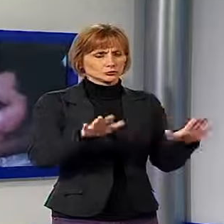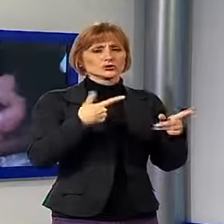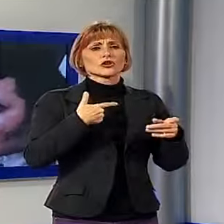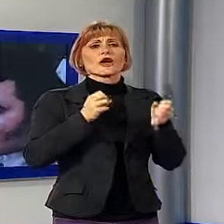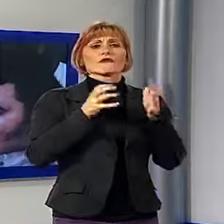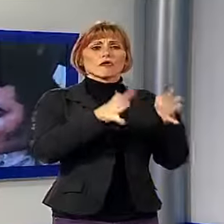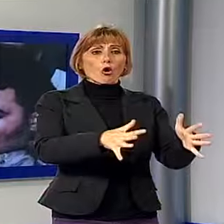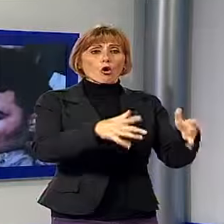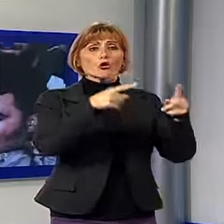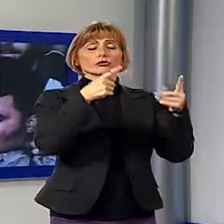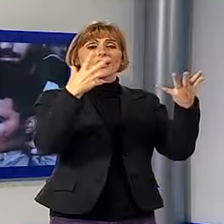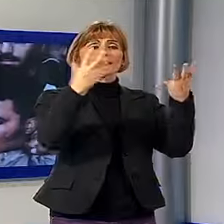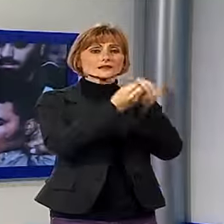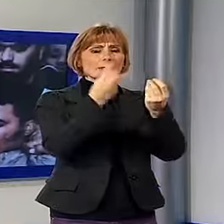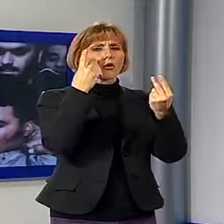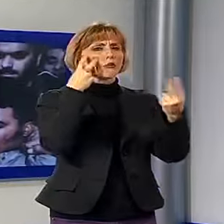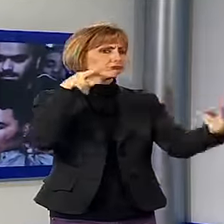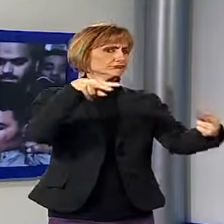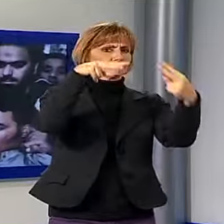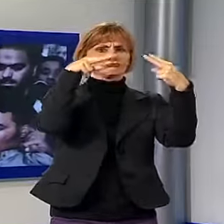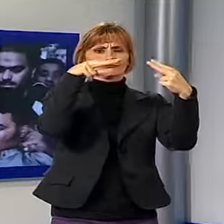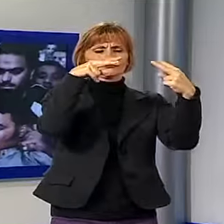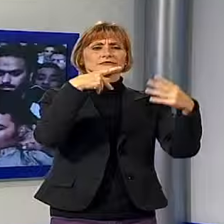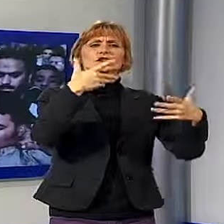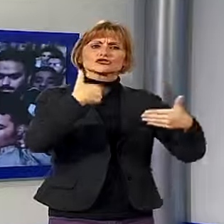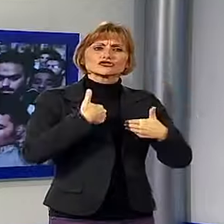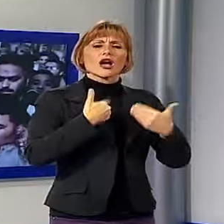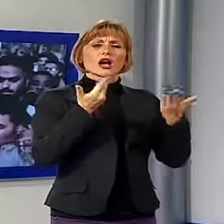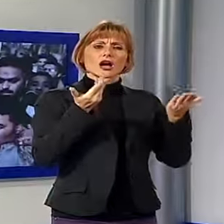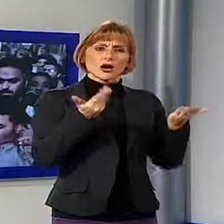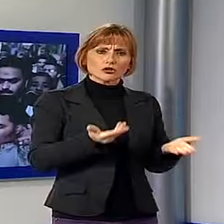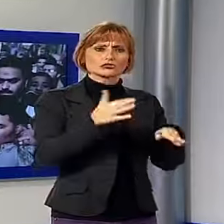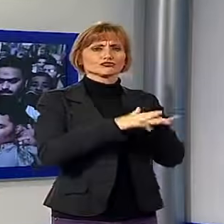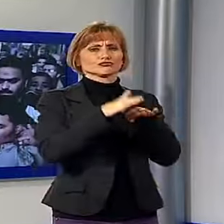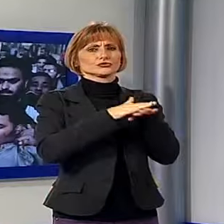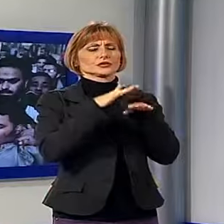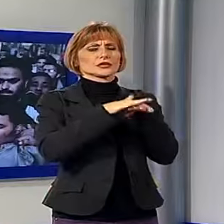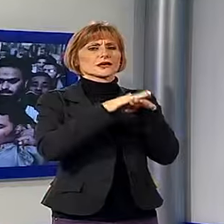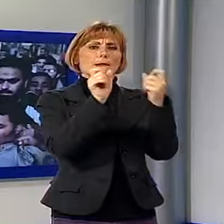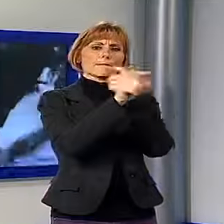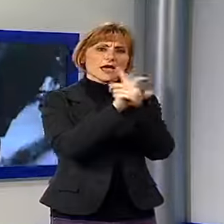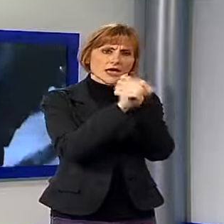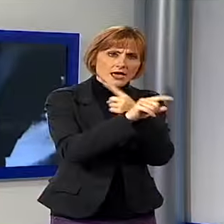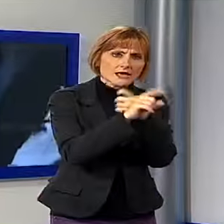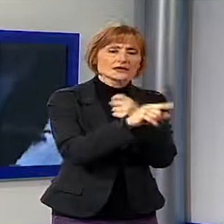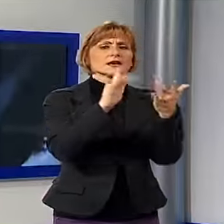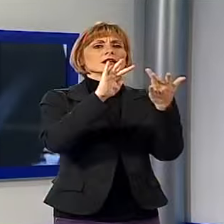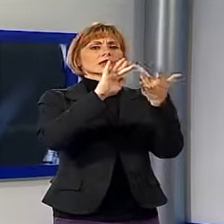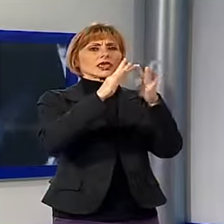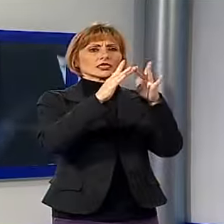insieme e di guardarsi negli occhi, perché è vero che oggi c'è questo sistema di mail, scambio di mail, internet, ma credo